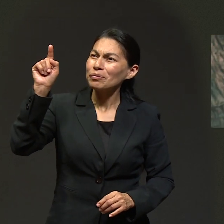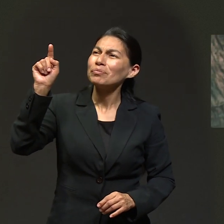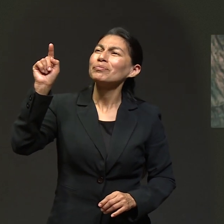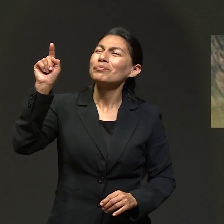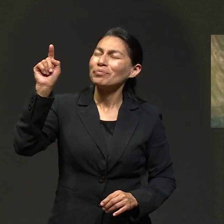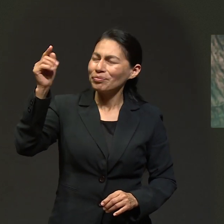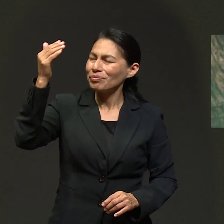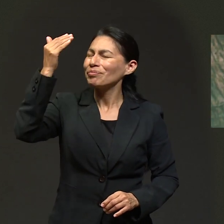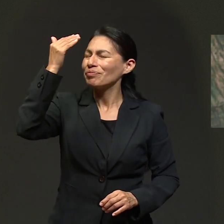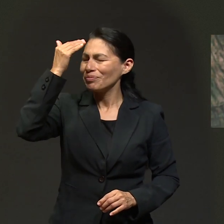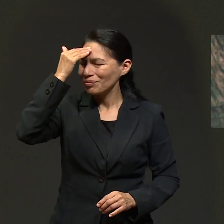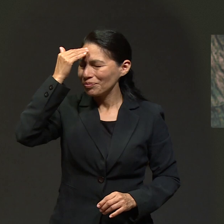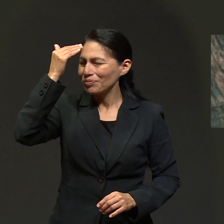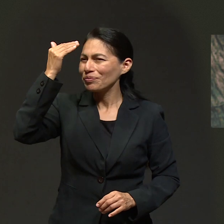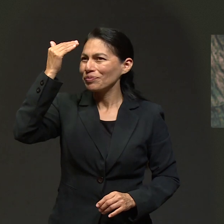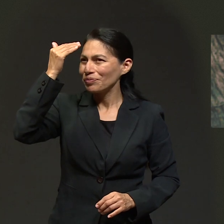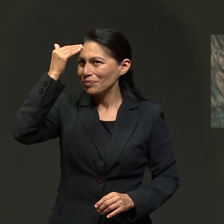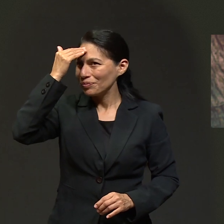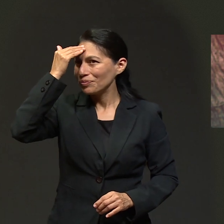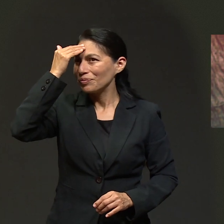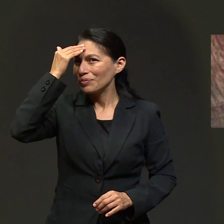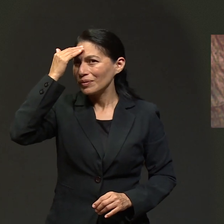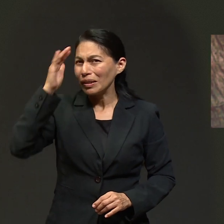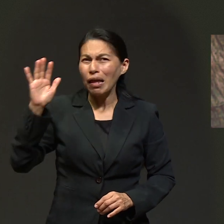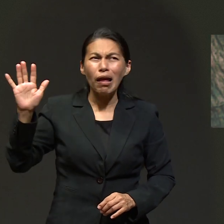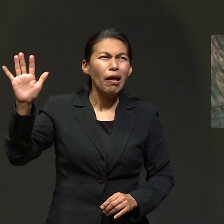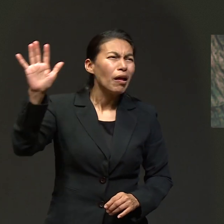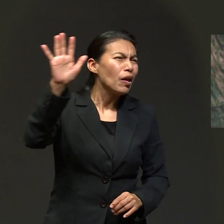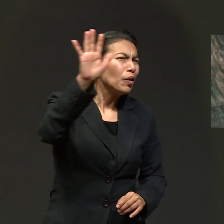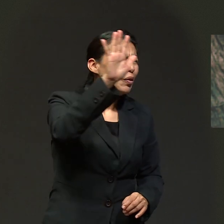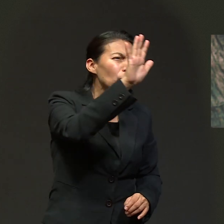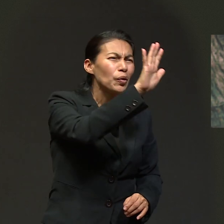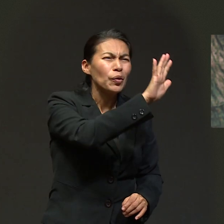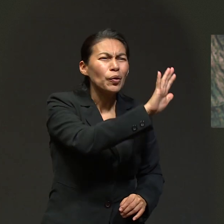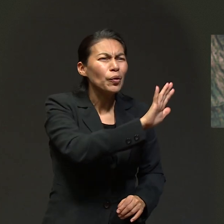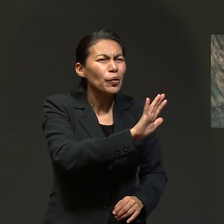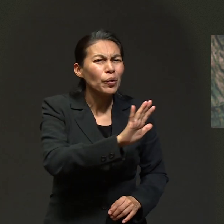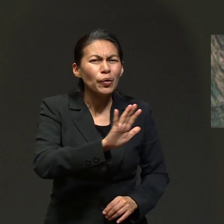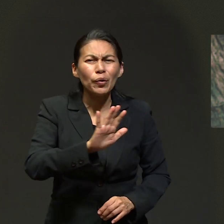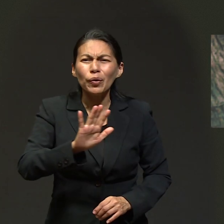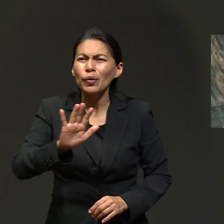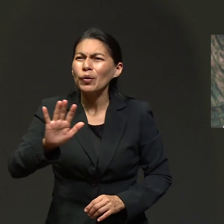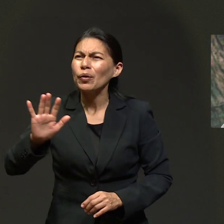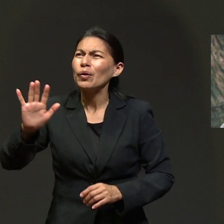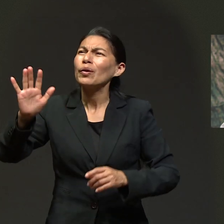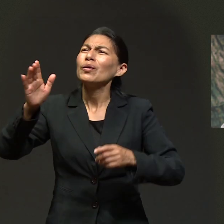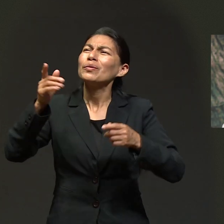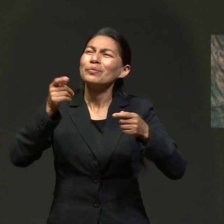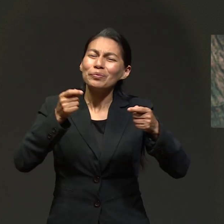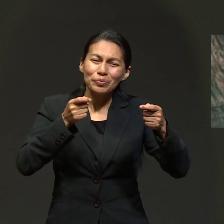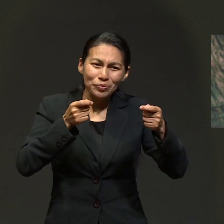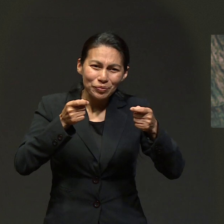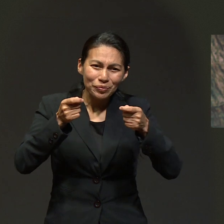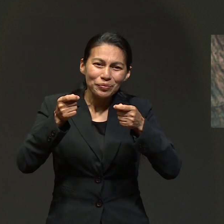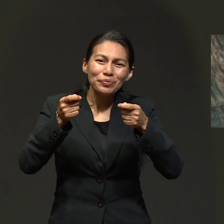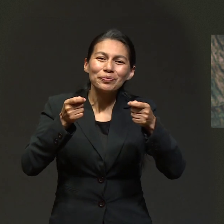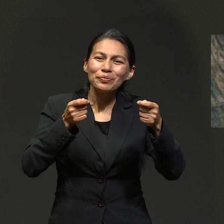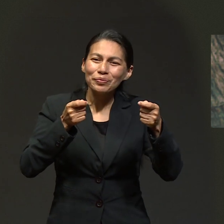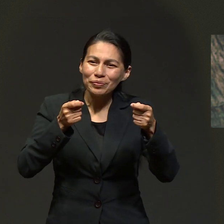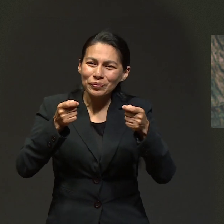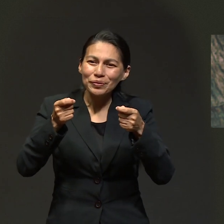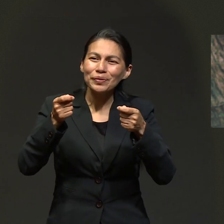Tú tienes el control, tú de lo que sea.